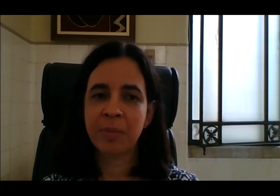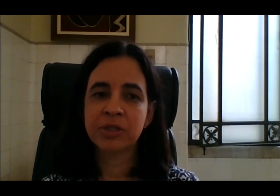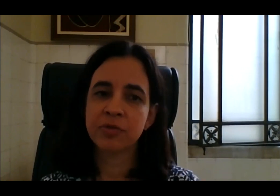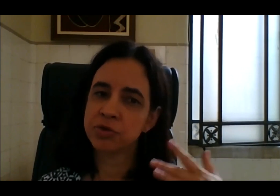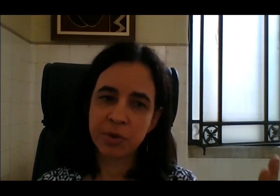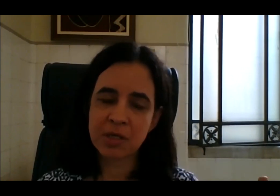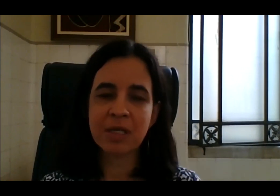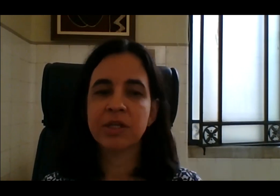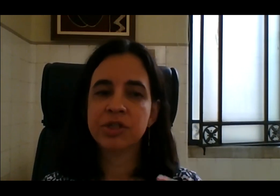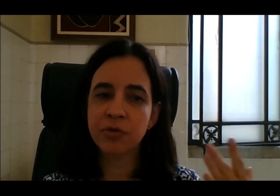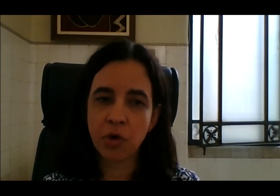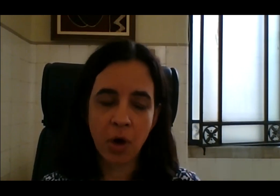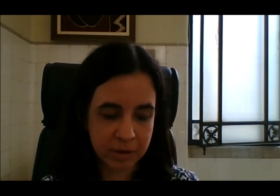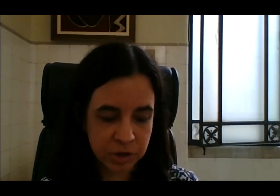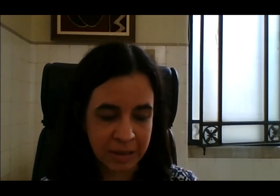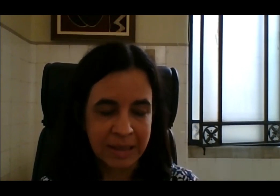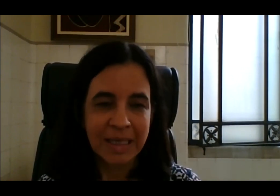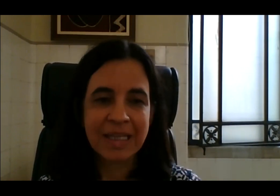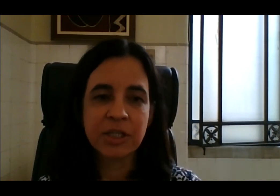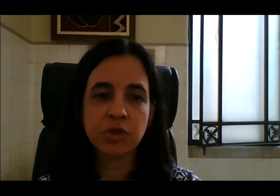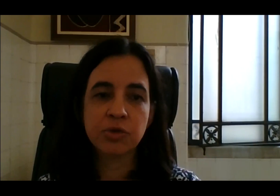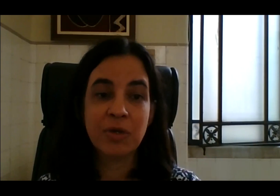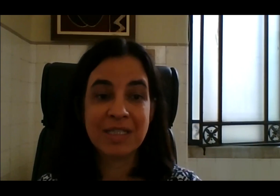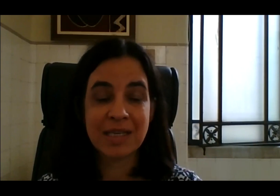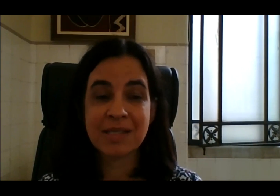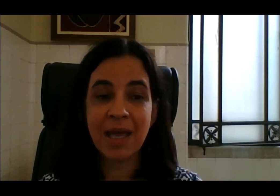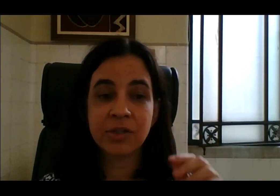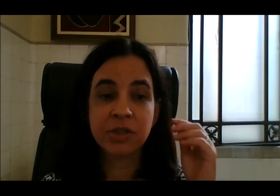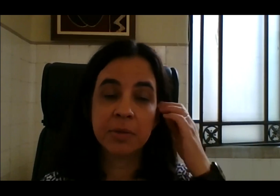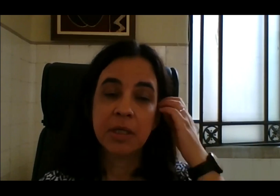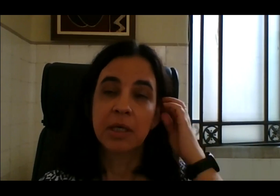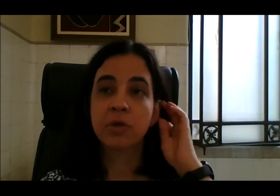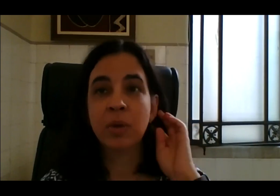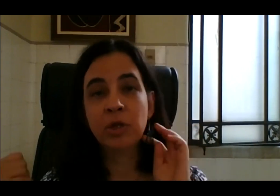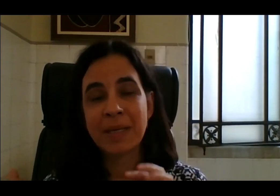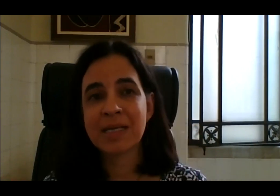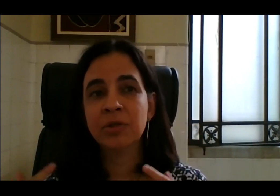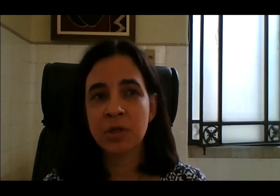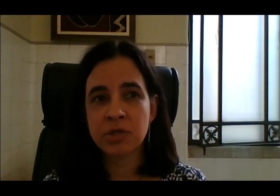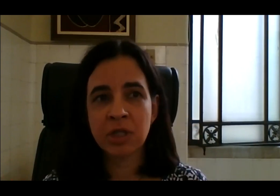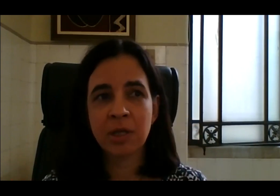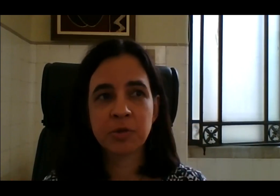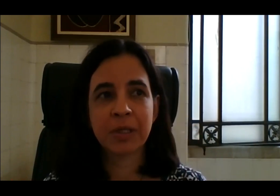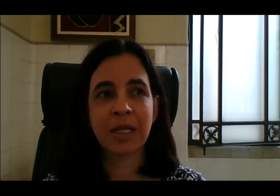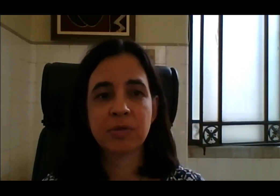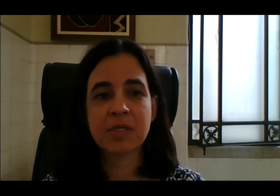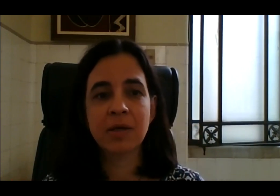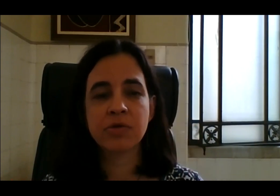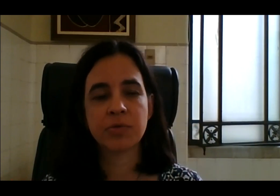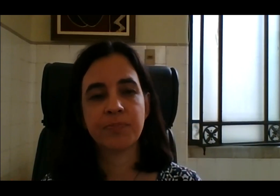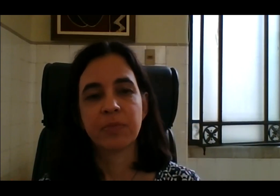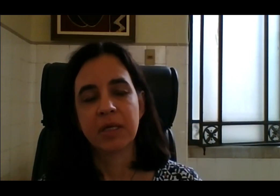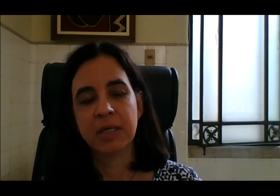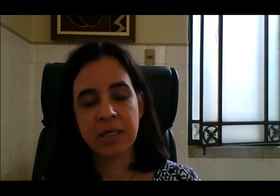essas afirmativas no processo seletivo, cotas, desde 2017 e no ano passado nós estendemos para o ato